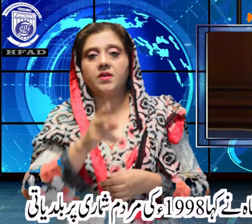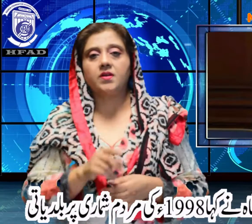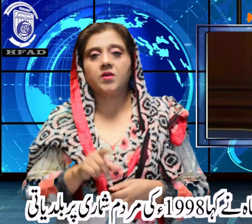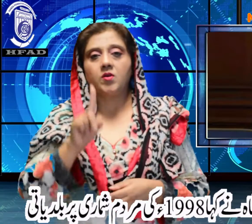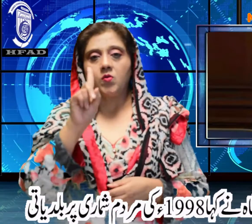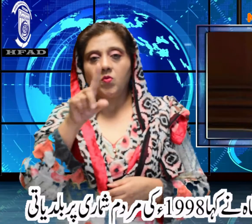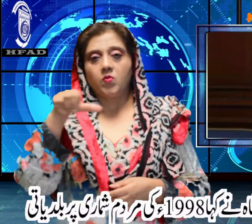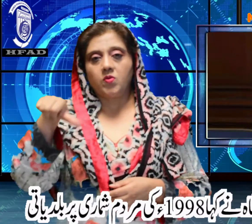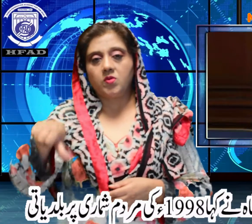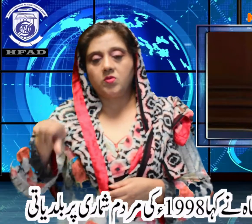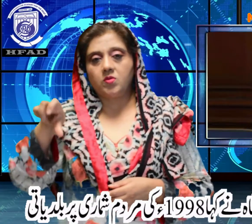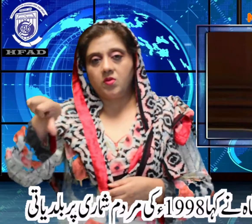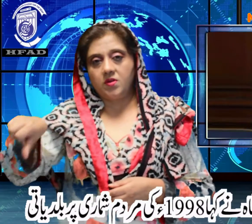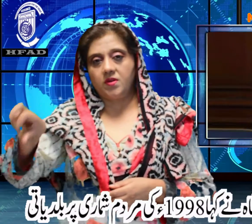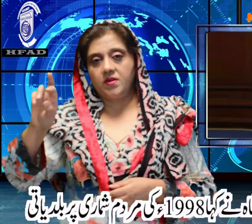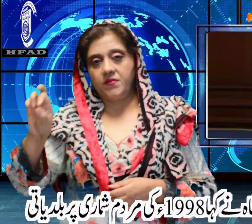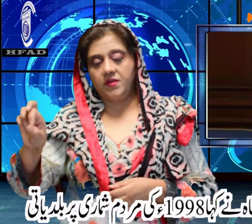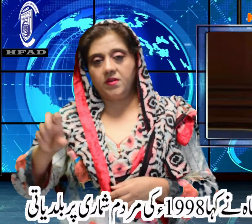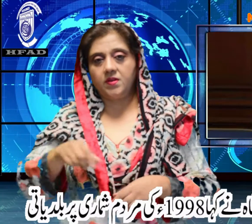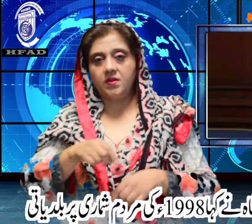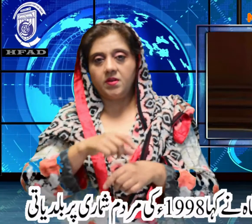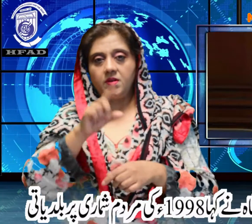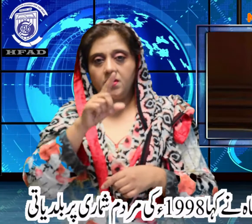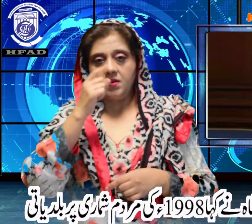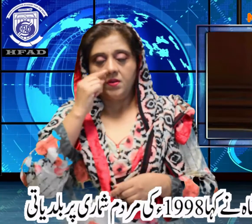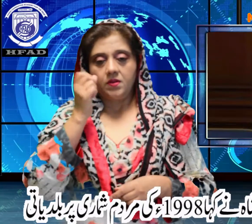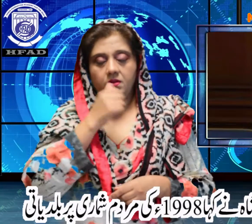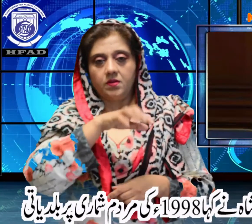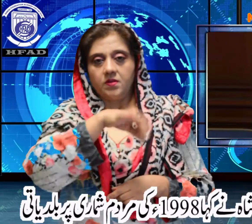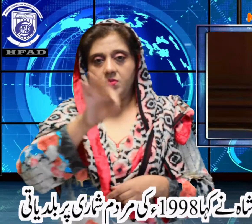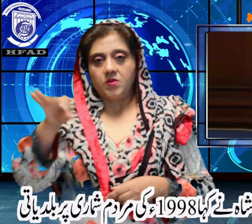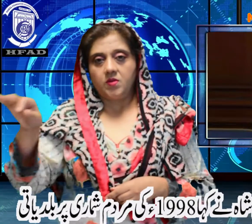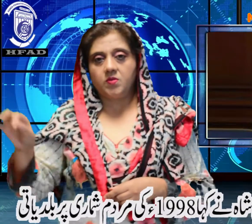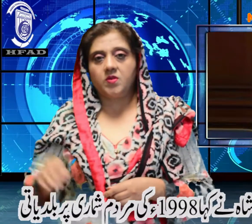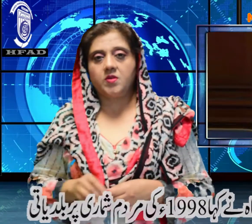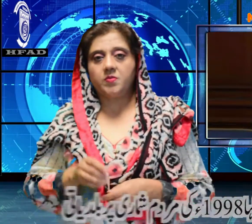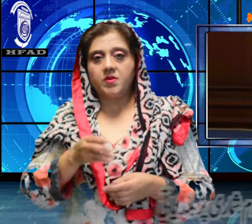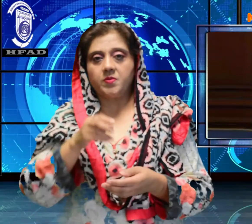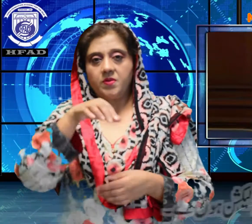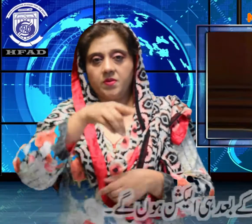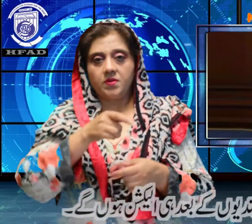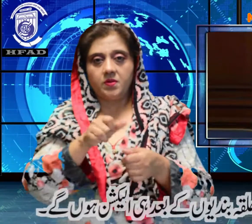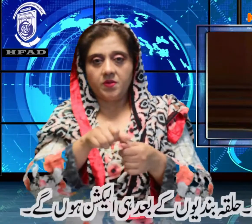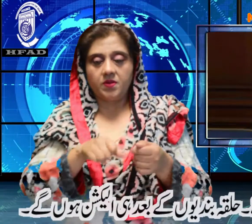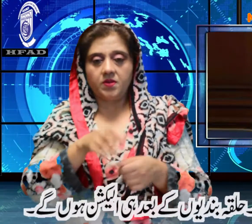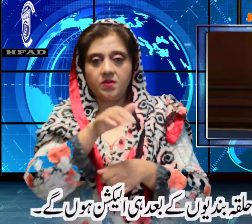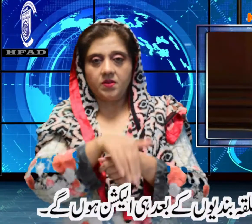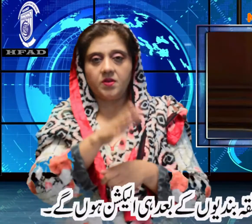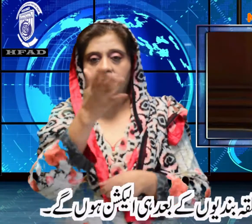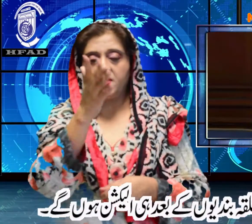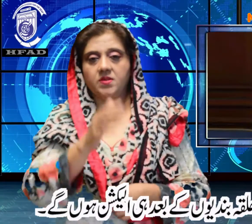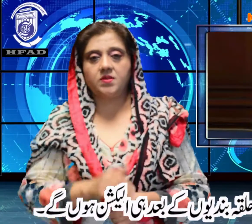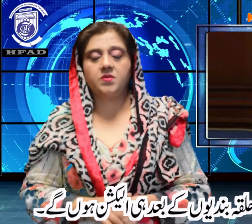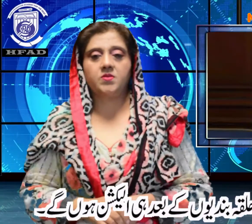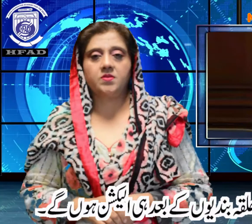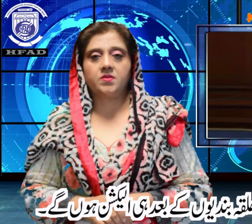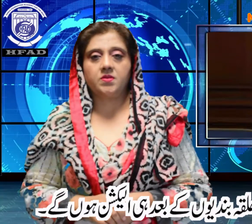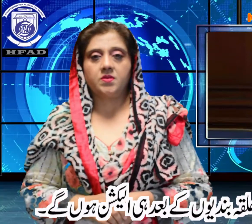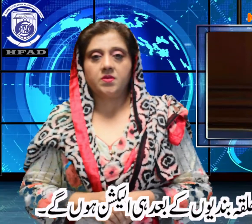کی مردم شماری پر بلدیاتی انتخابات نہیں ہو سکتے ہلکہ بندیوں کی کے بعد